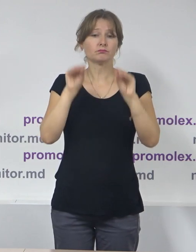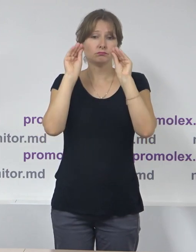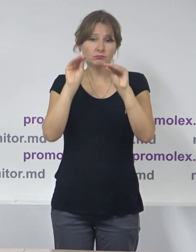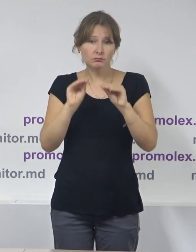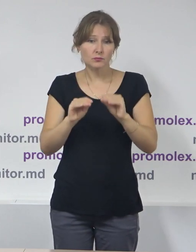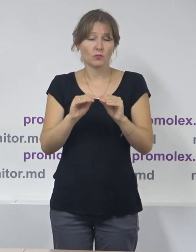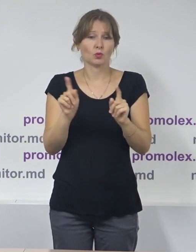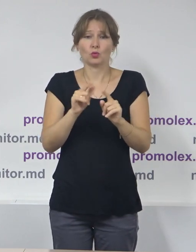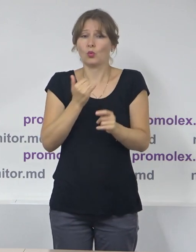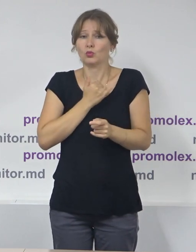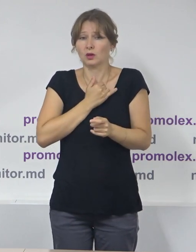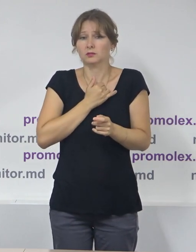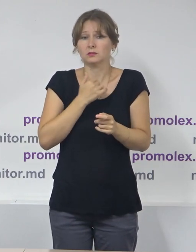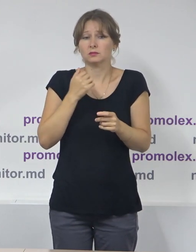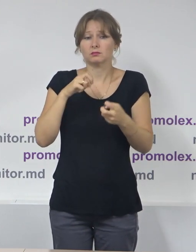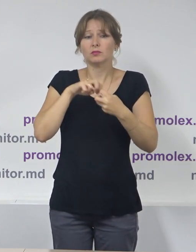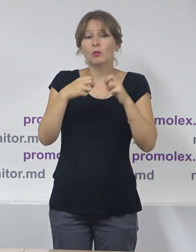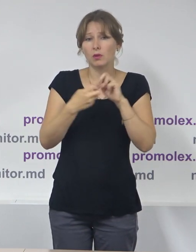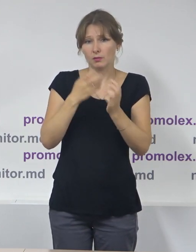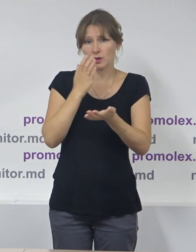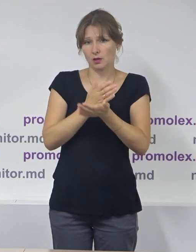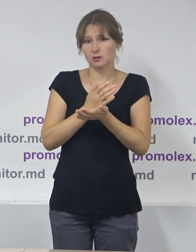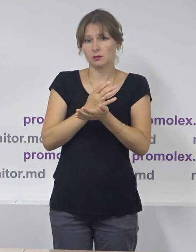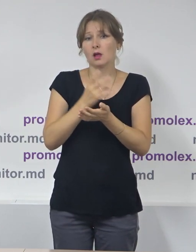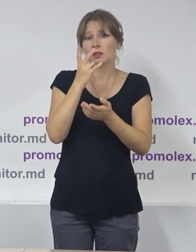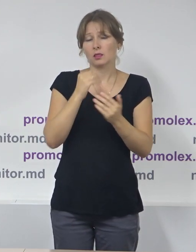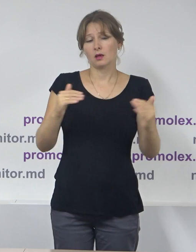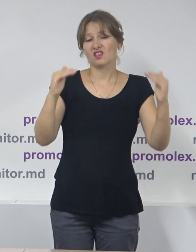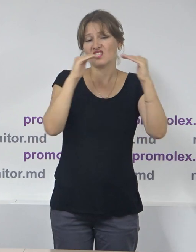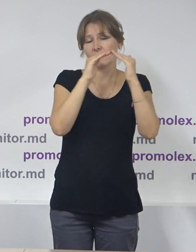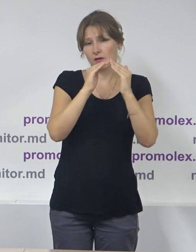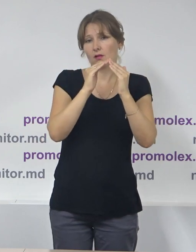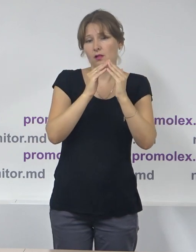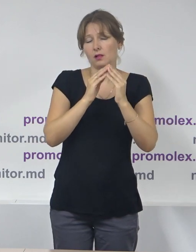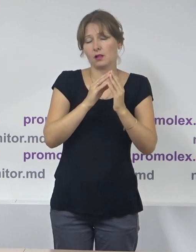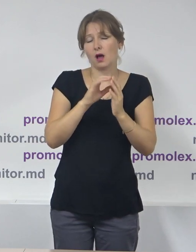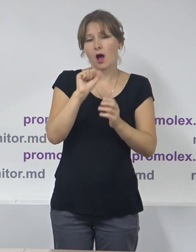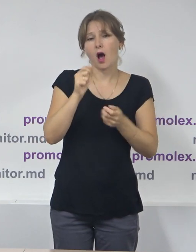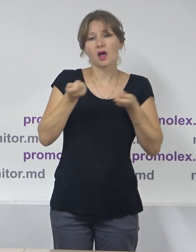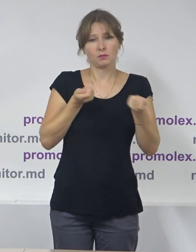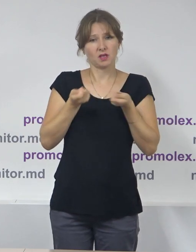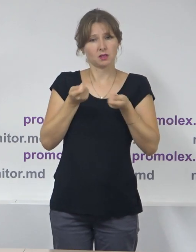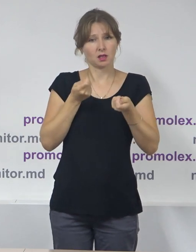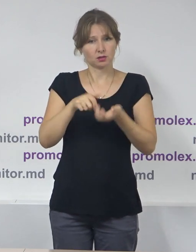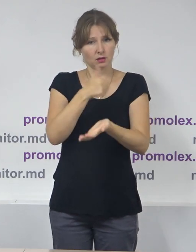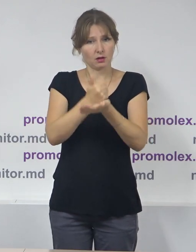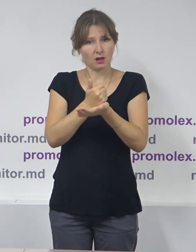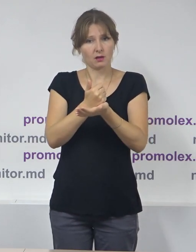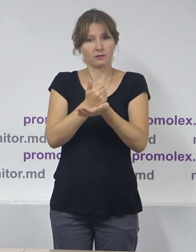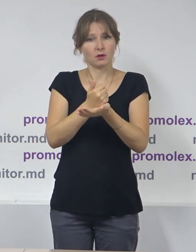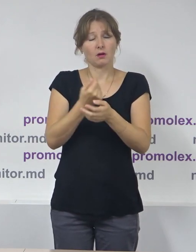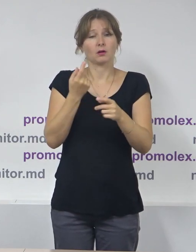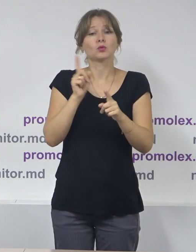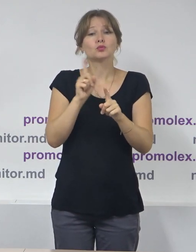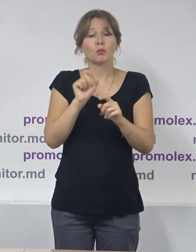dezagregate pe niveluri ale administrației publice locale, astfel încât să putem avea informația din prima sursă